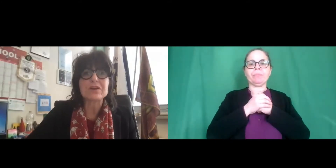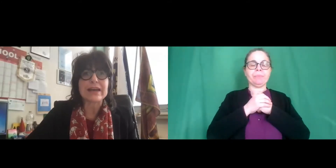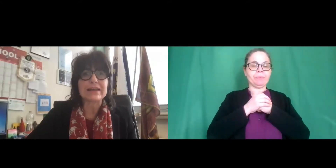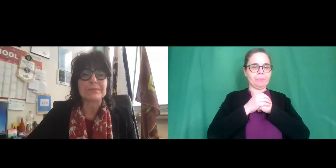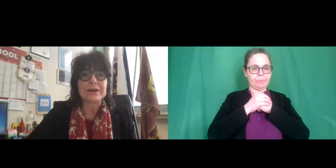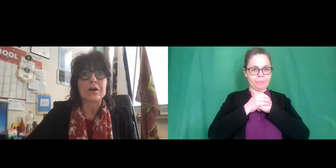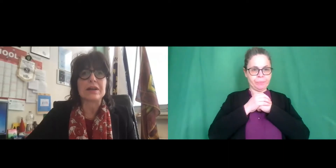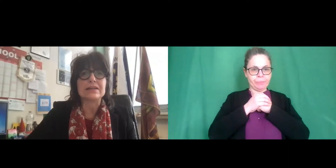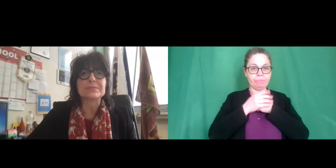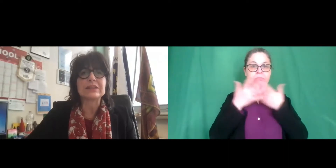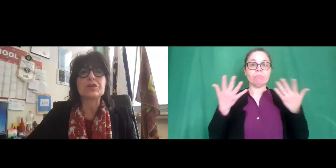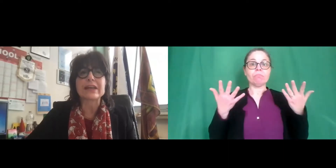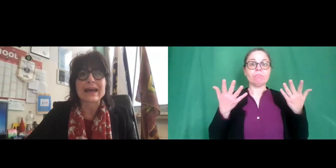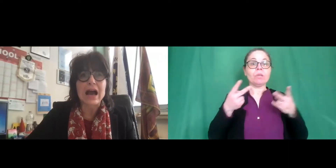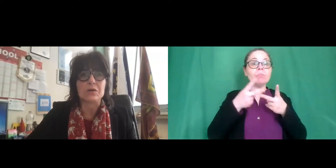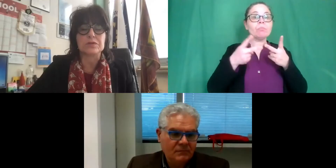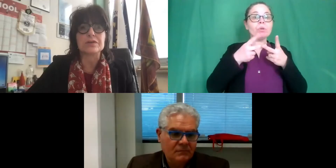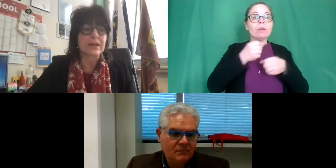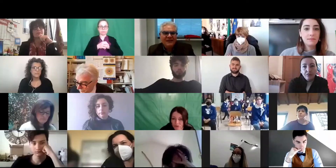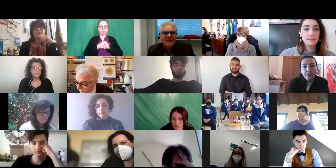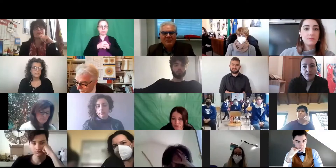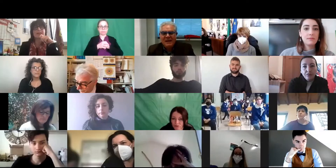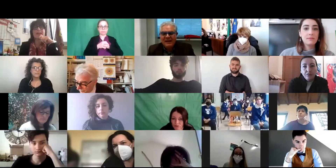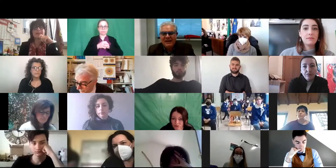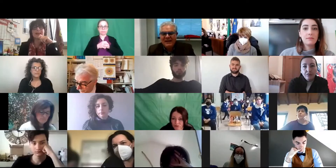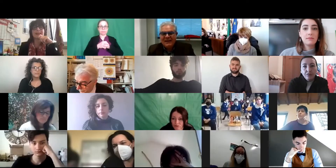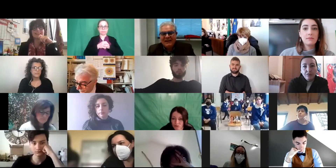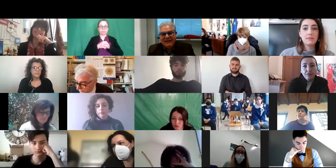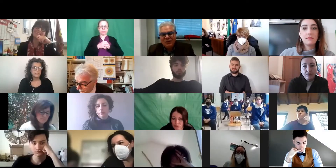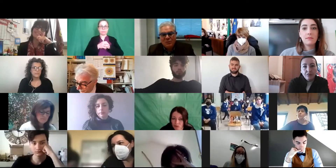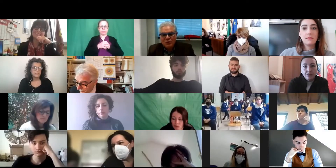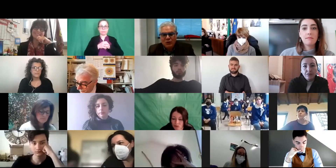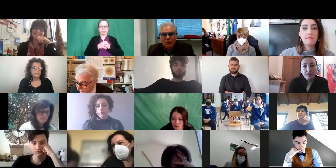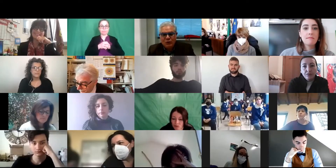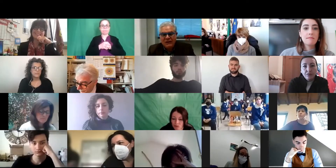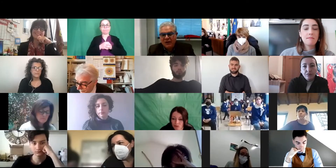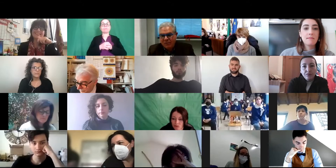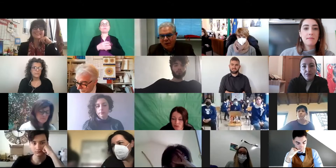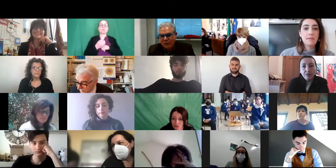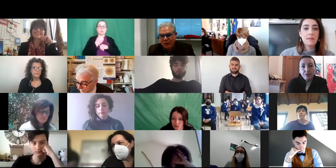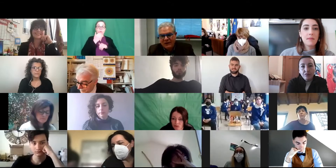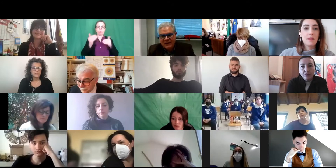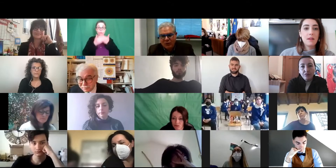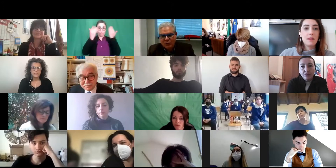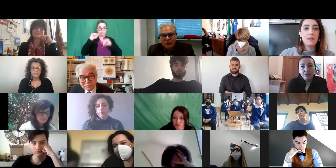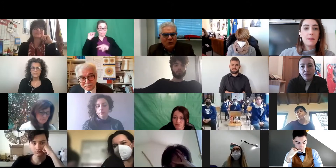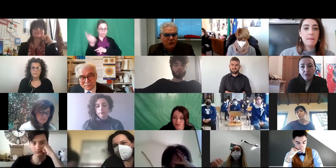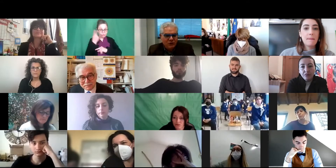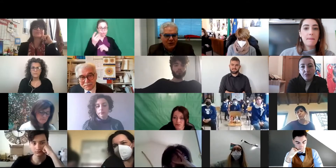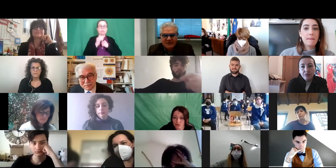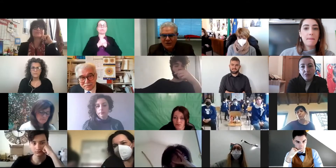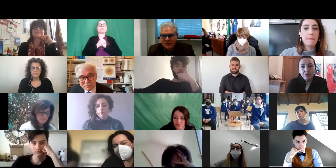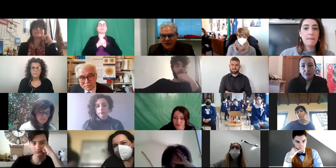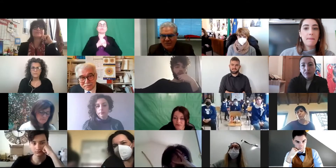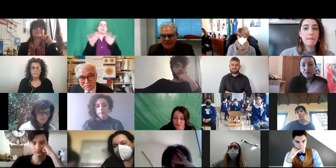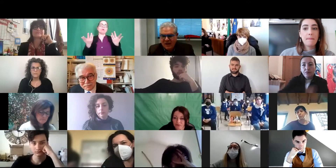proviamo a dare la parola all'ispettore Gaudio che ok. Intanto buongiorno a tutti io vi porto il saluto dell